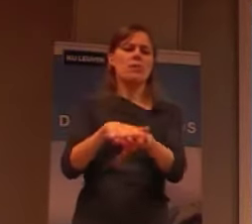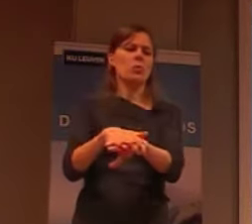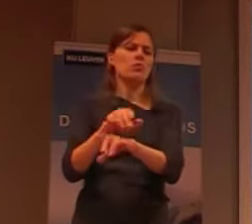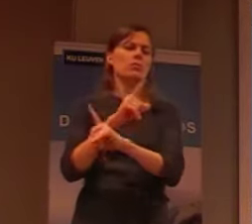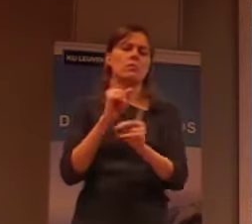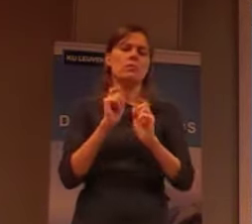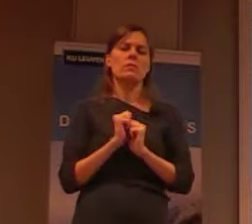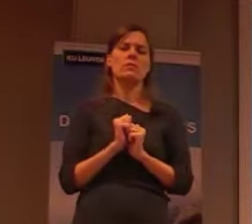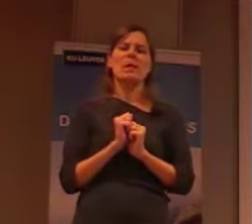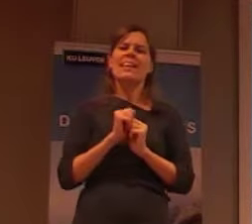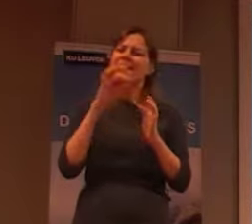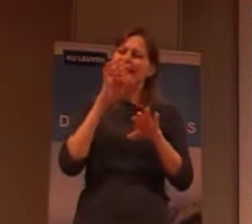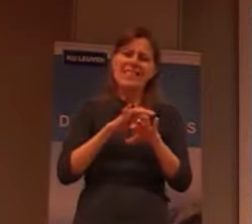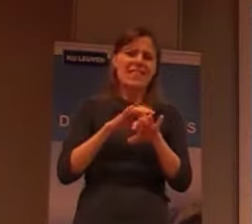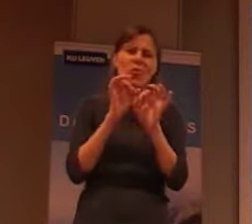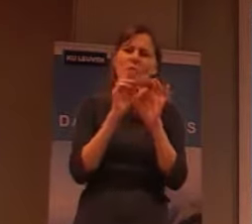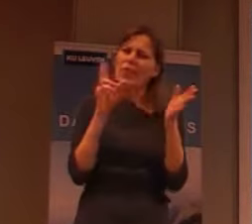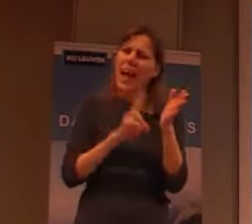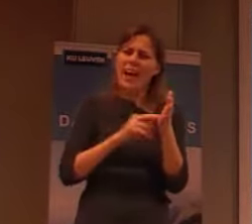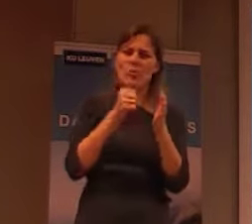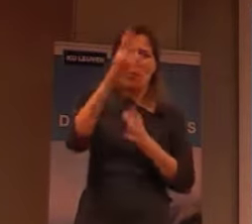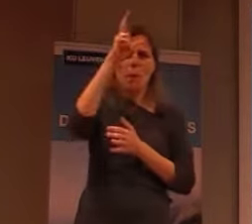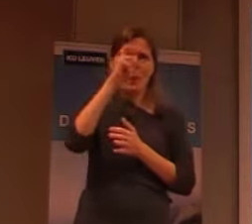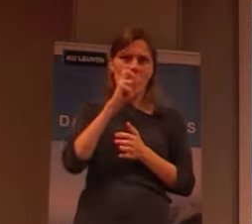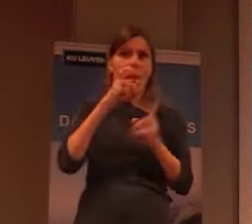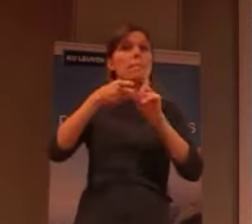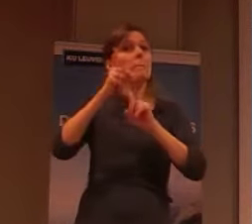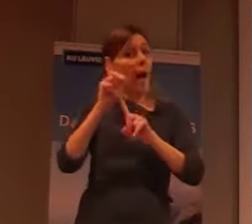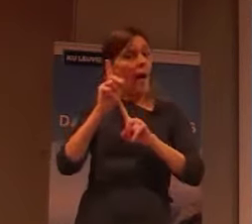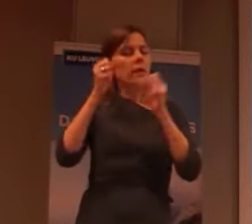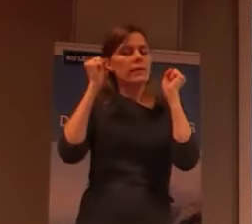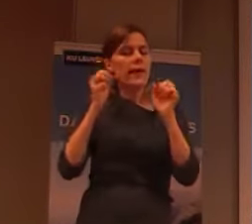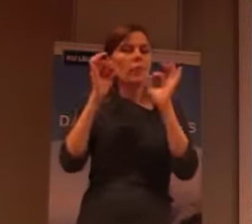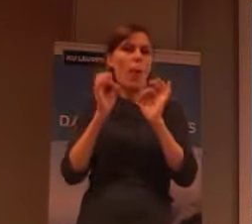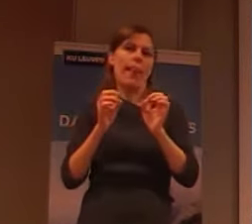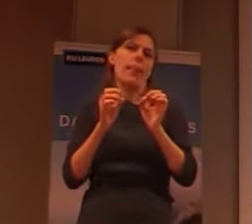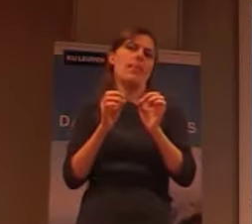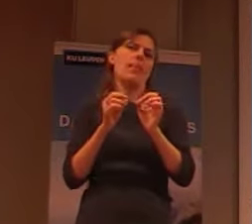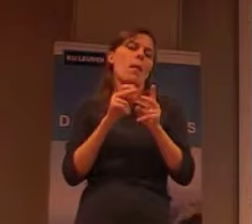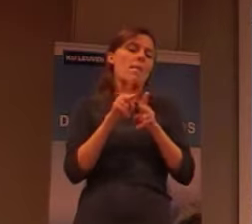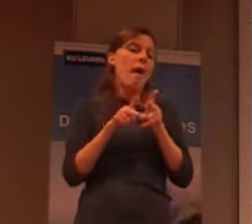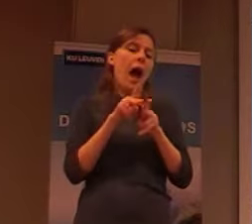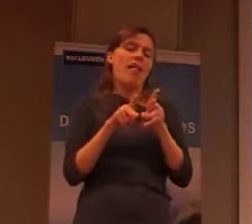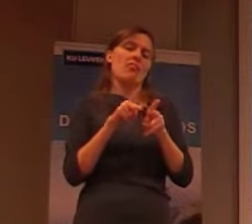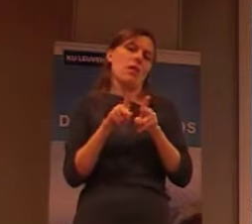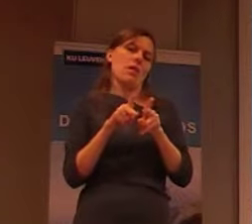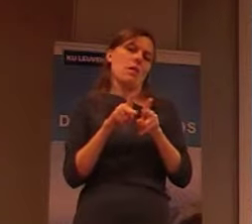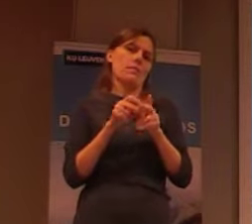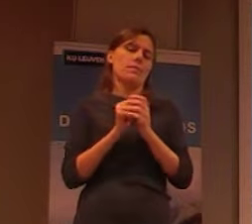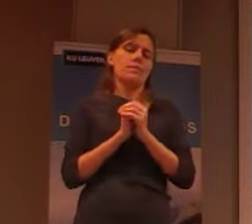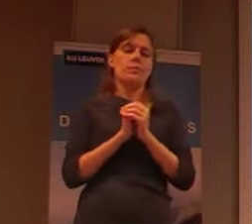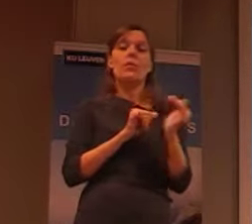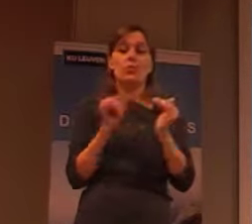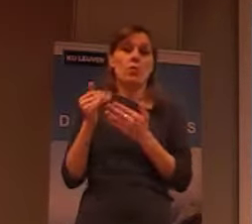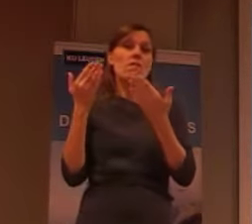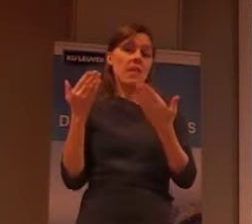op terug. Maar men is er wel in de slaap om de ziekte te behandelen. Dus dat is tot op de dag van vandaag